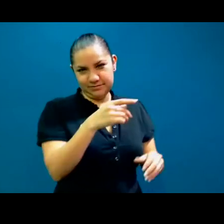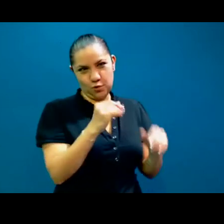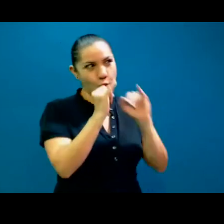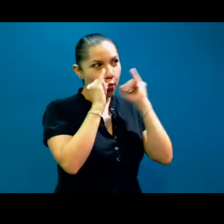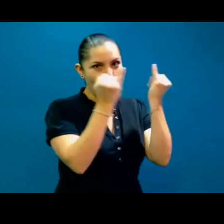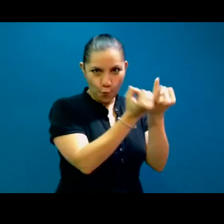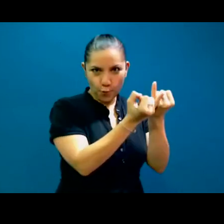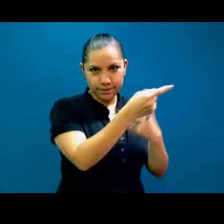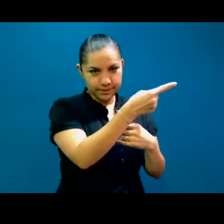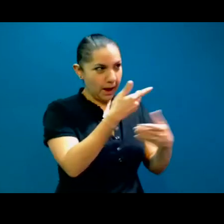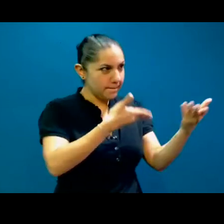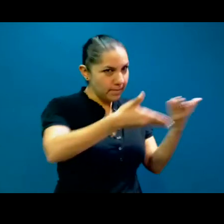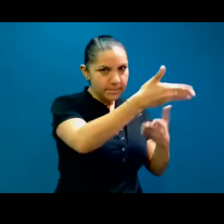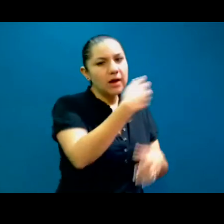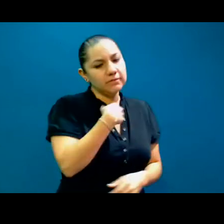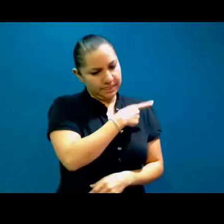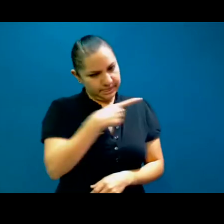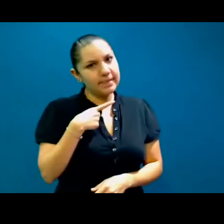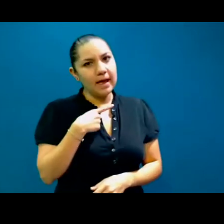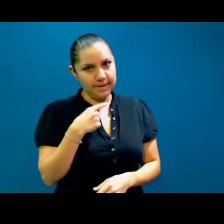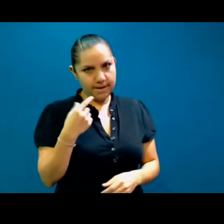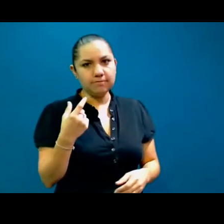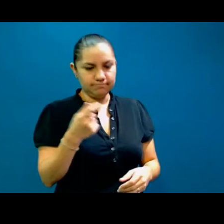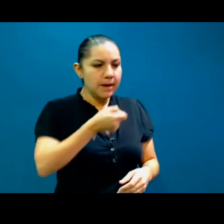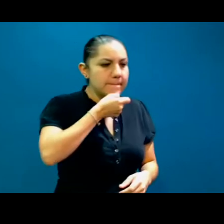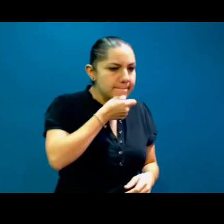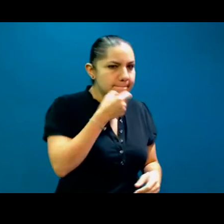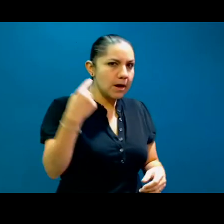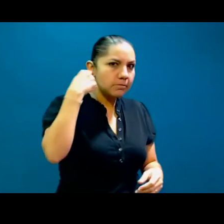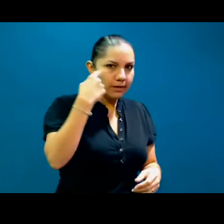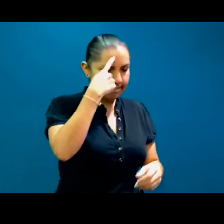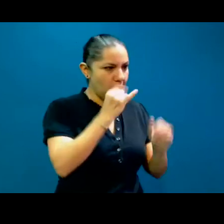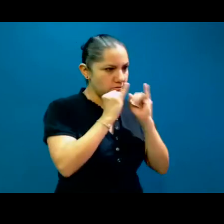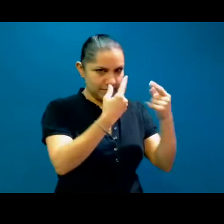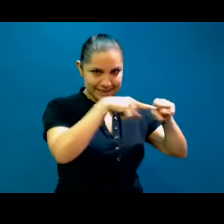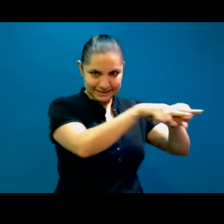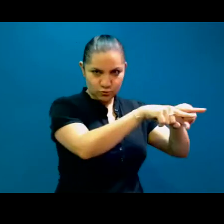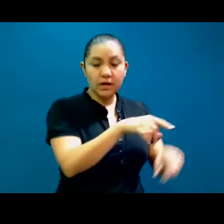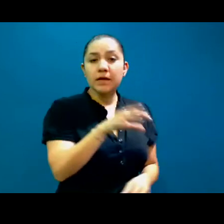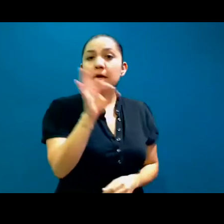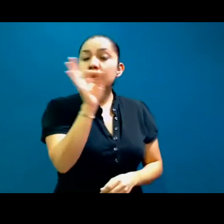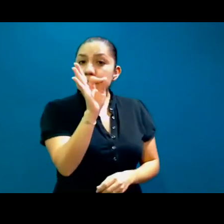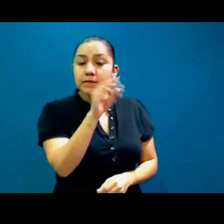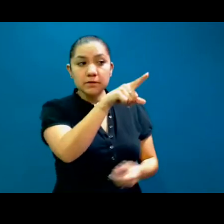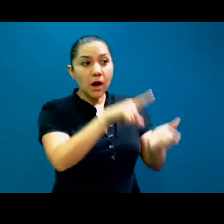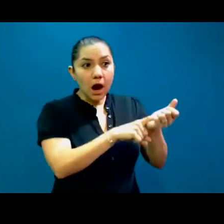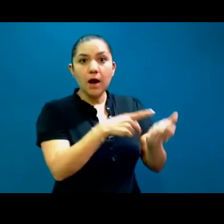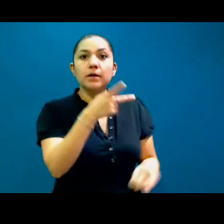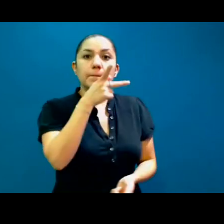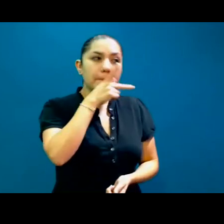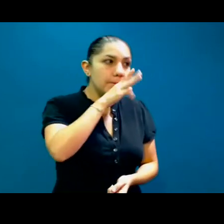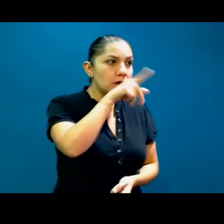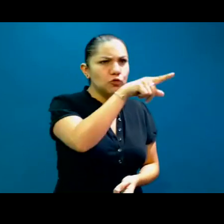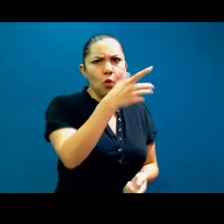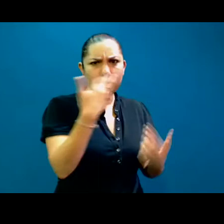utilizar un equipo de interpretación. Si es una reunión para padres, una conferencia para padres, una conferencia con maestros, normalmente se hace